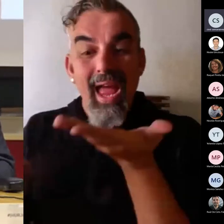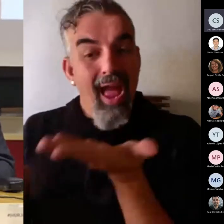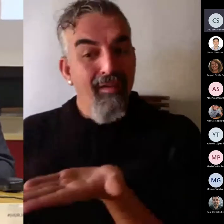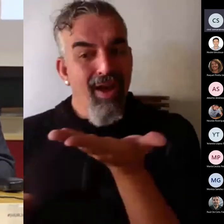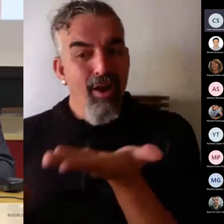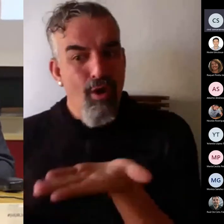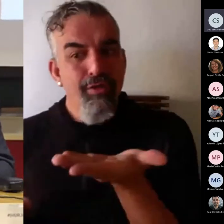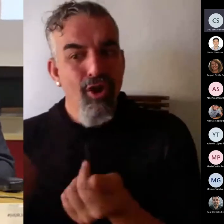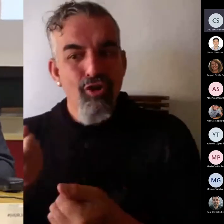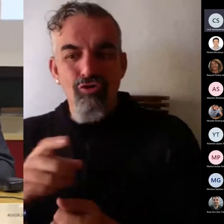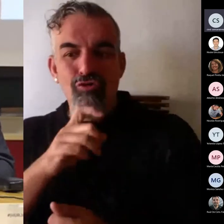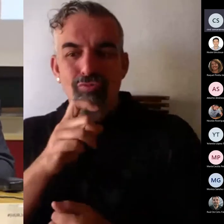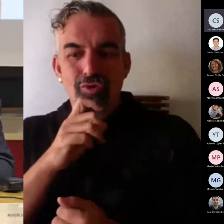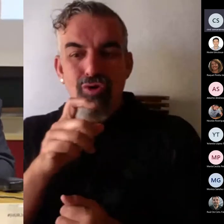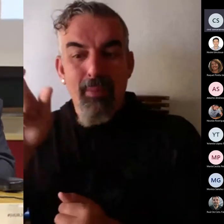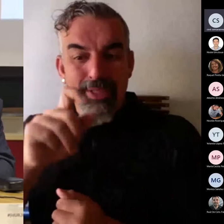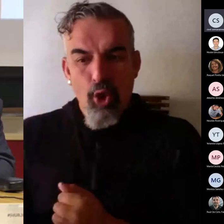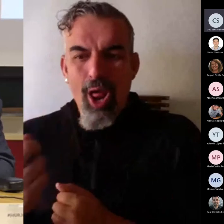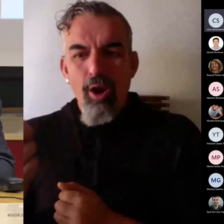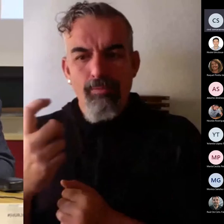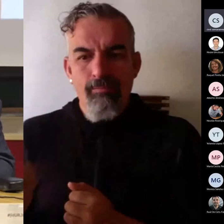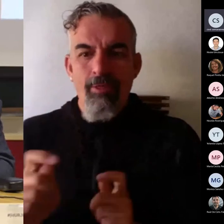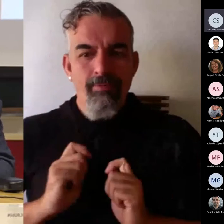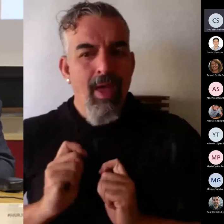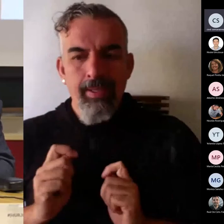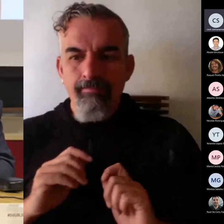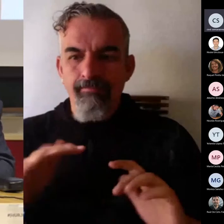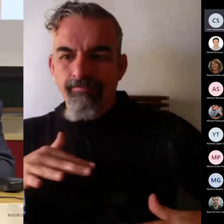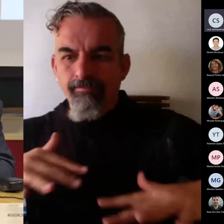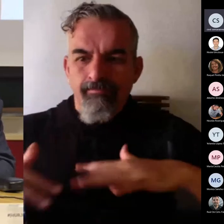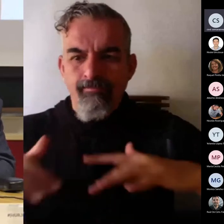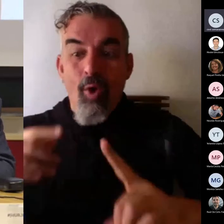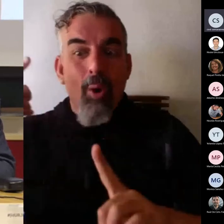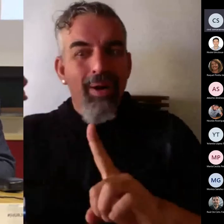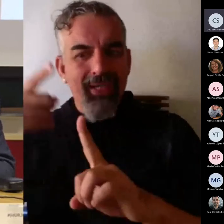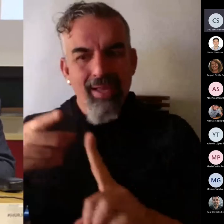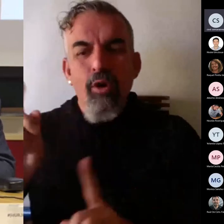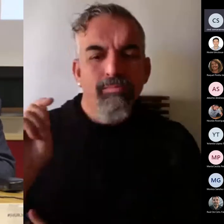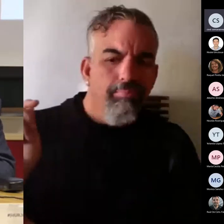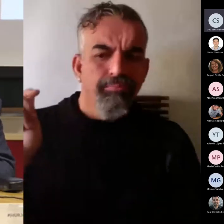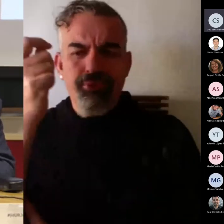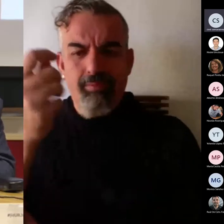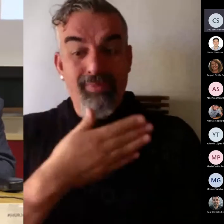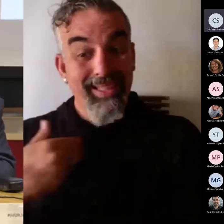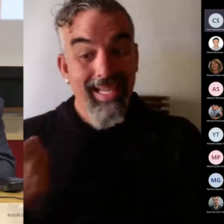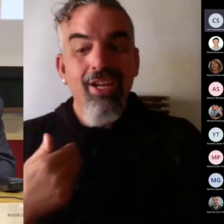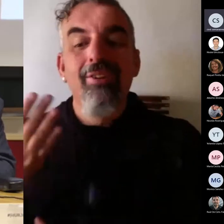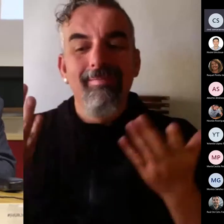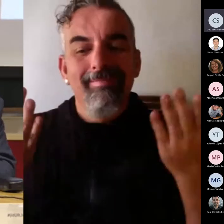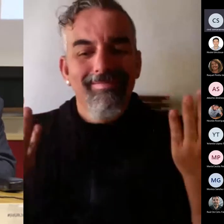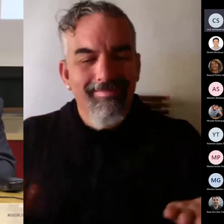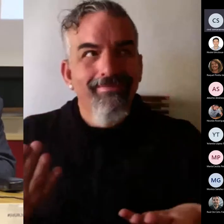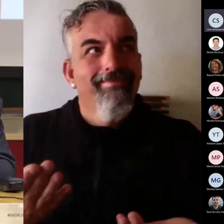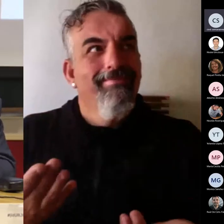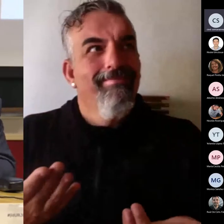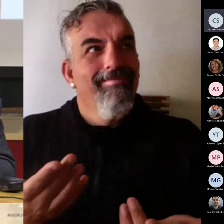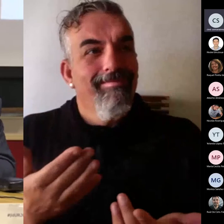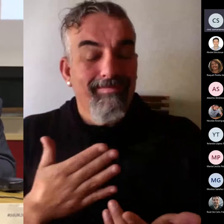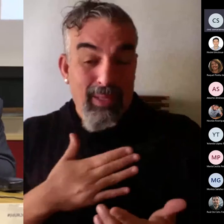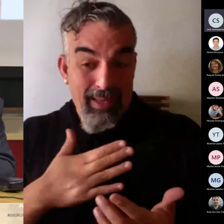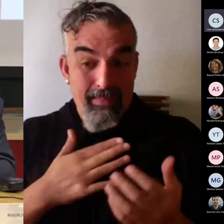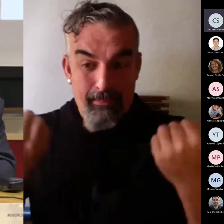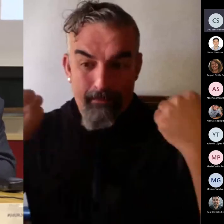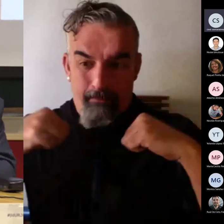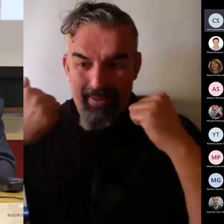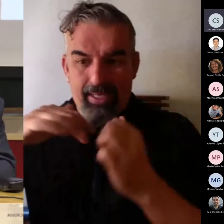activa y les dirige las acciones hacia un osojeo. Entonces, es algo que en mi práctica